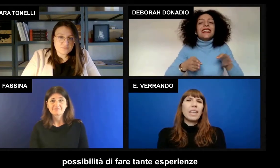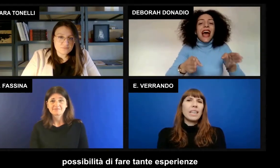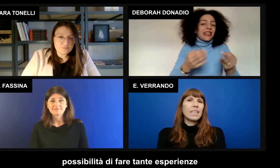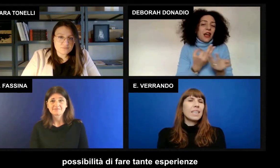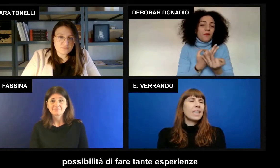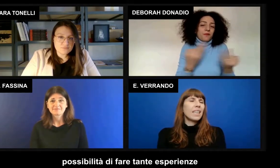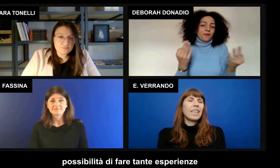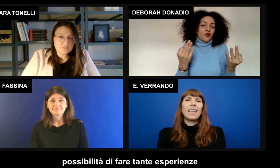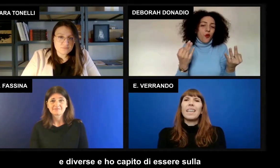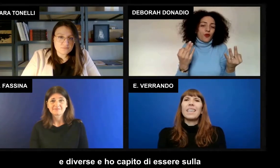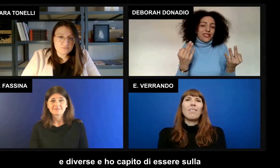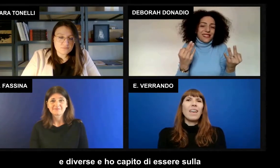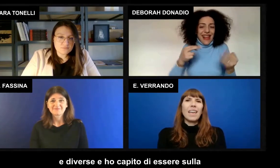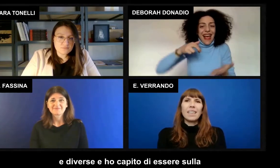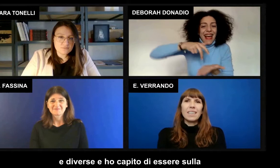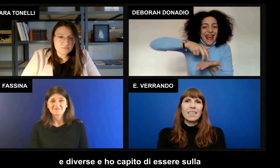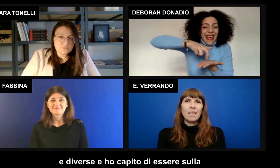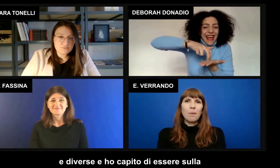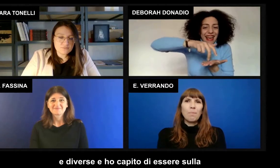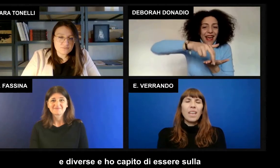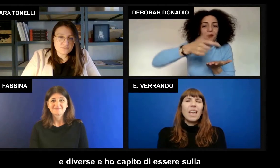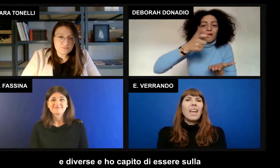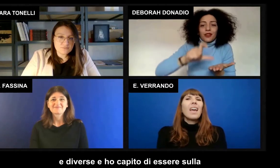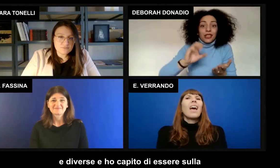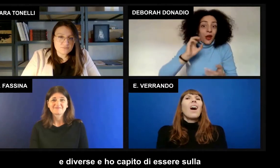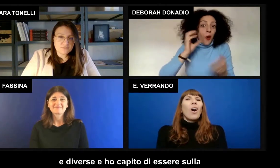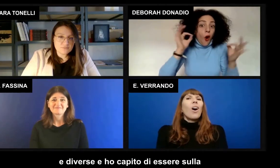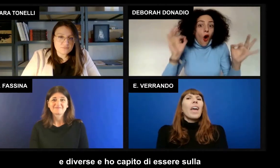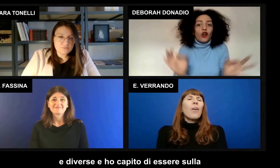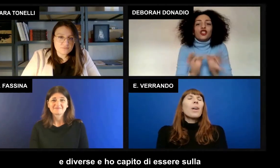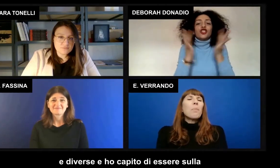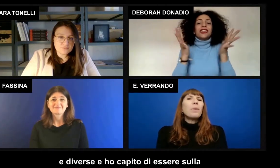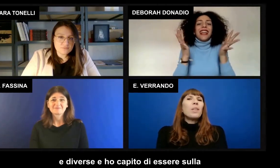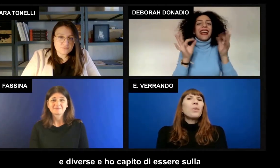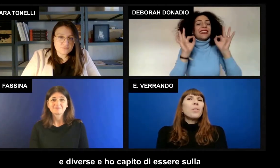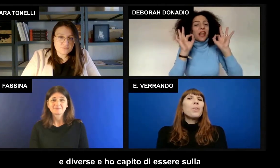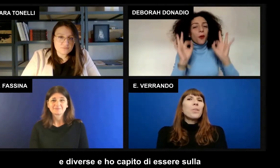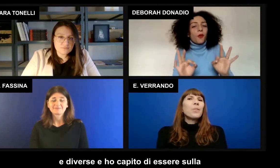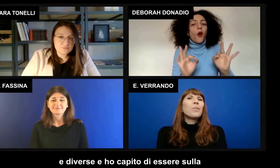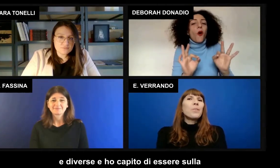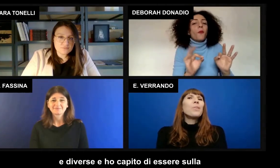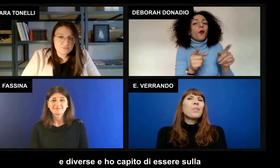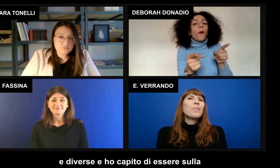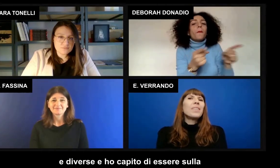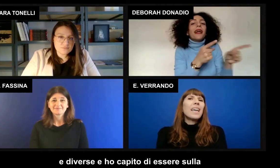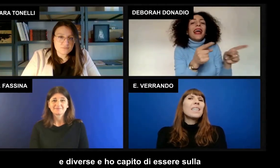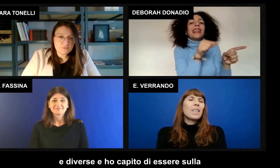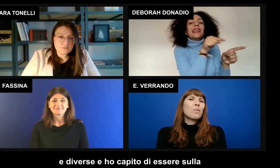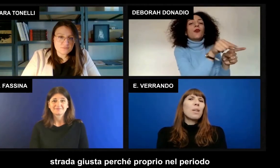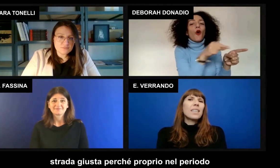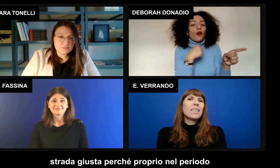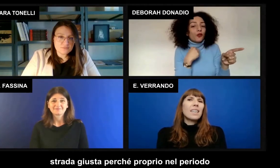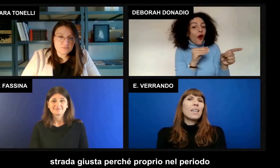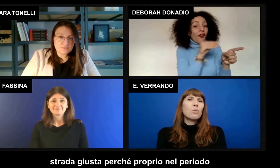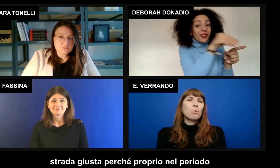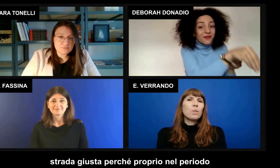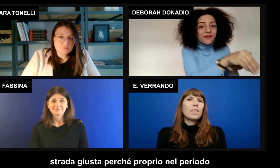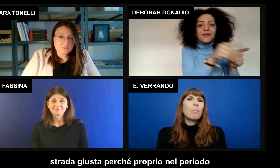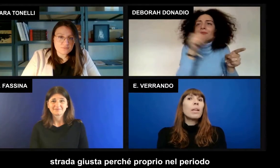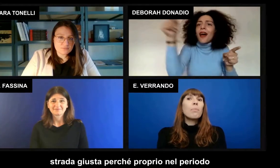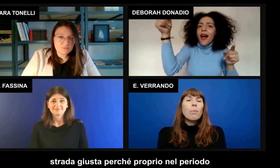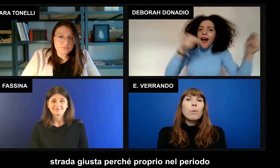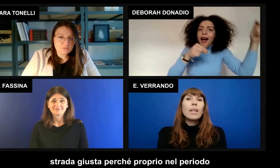esperienze diverse. E ho capito di essere sulla strada